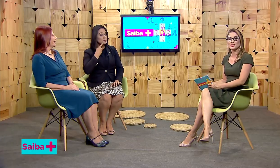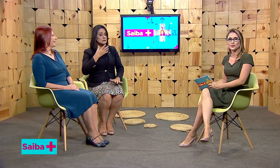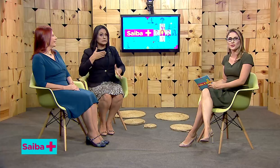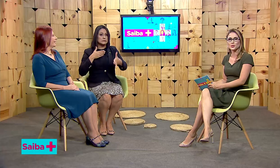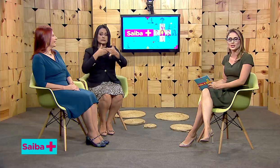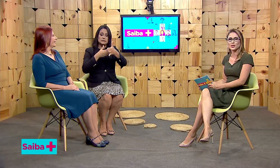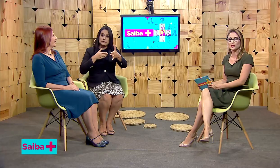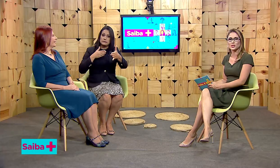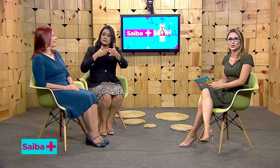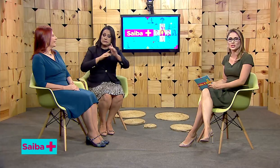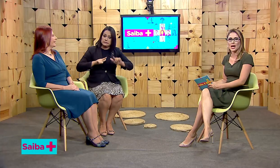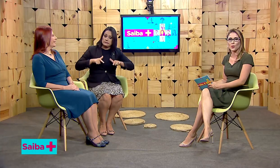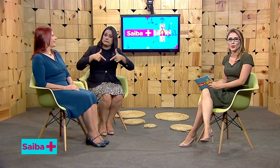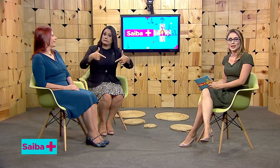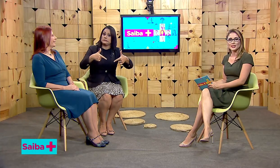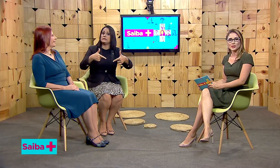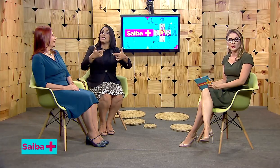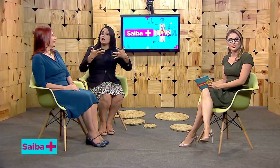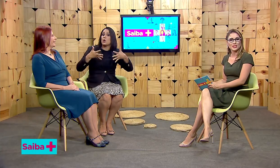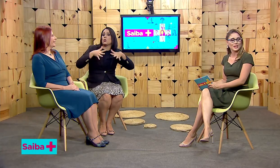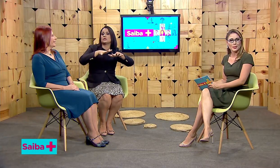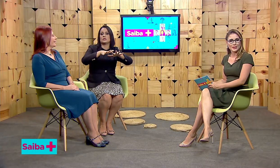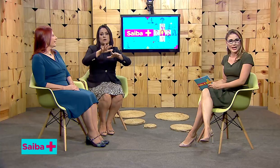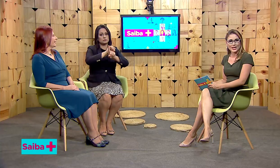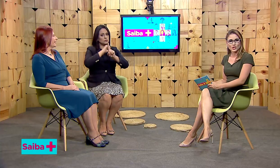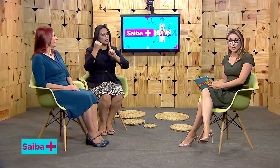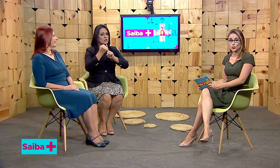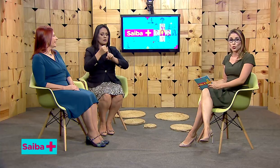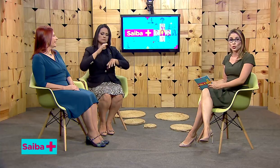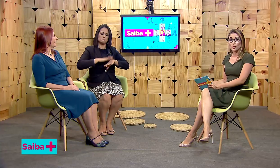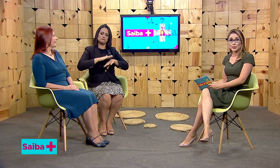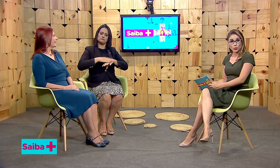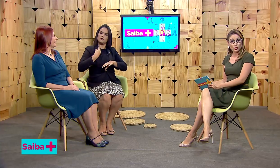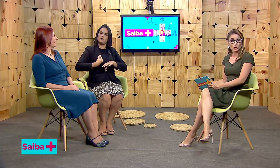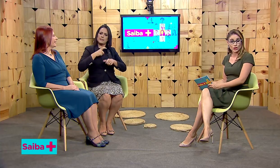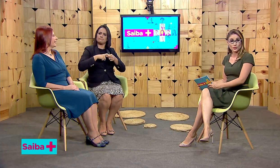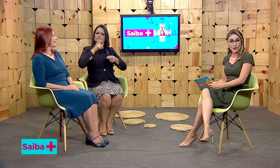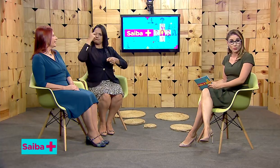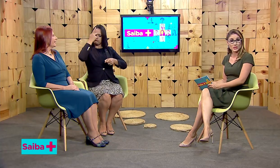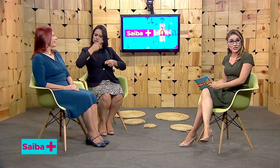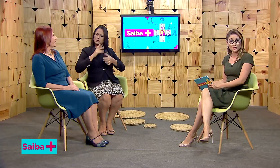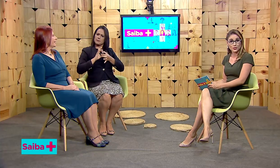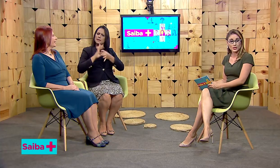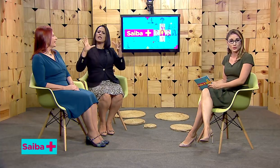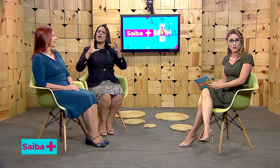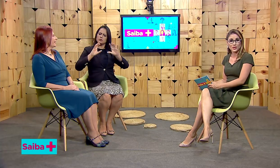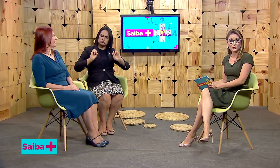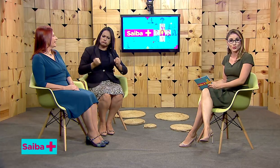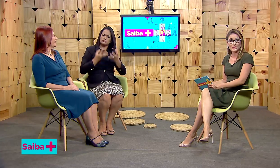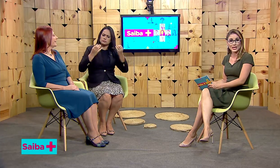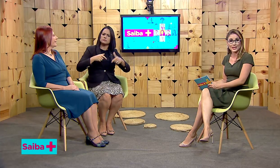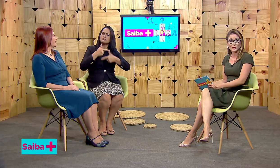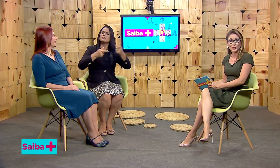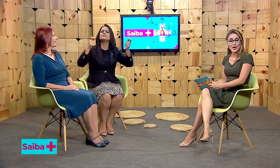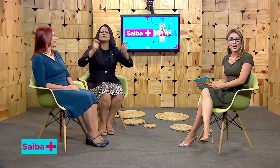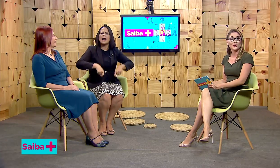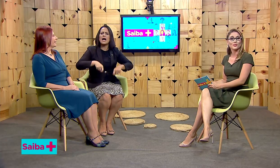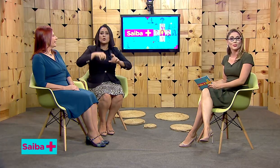desafios da inclusão social. Ter uma vida independente, autônoma e produtiva é possível nesse universo do silêncio. É o que vamos